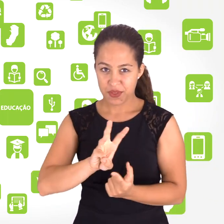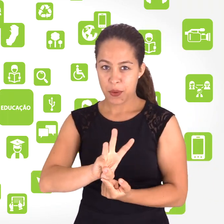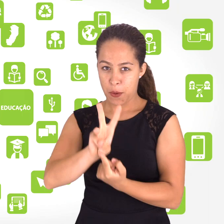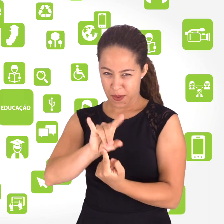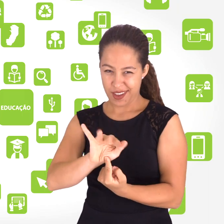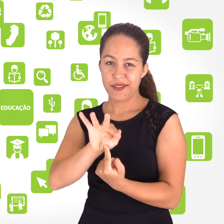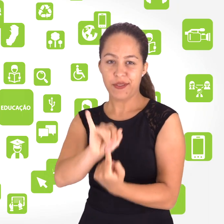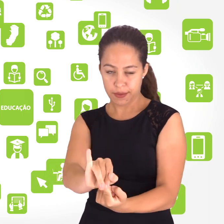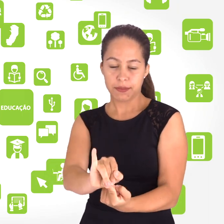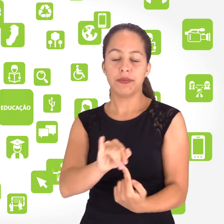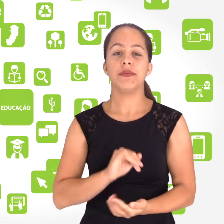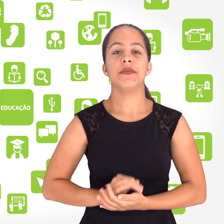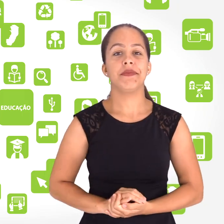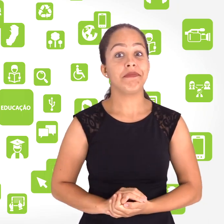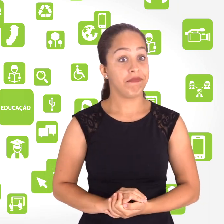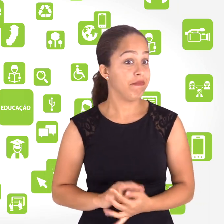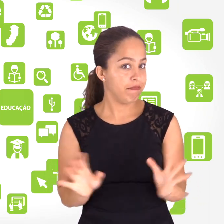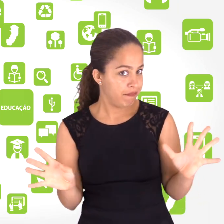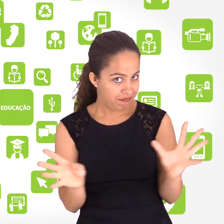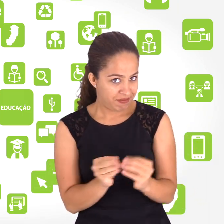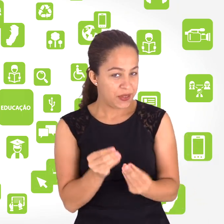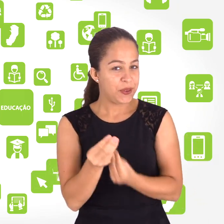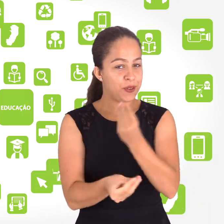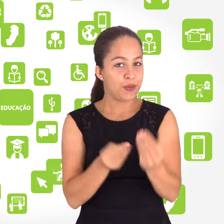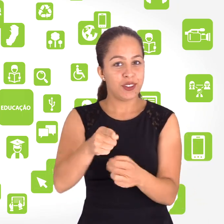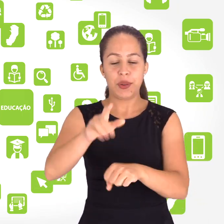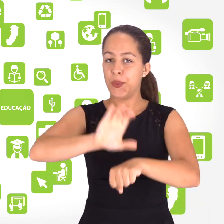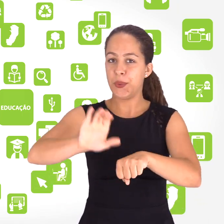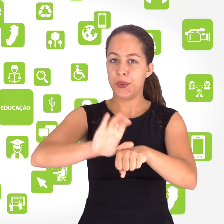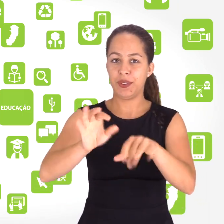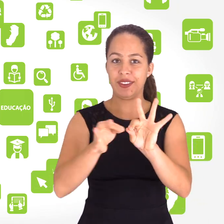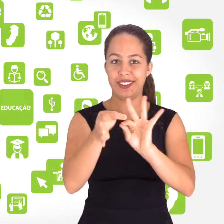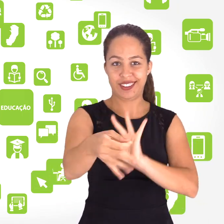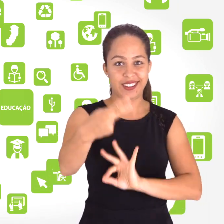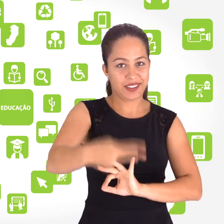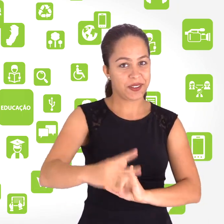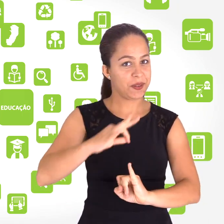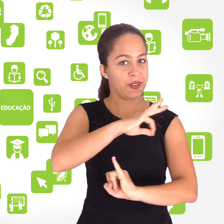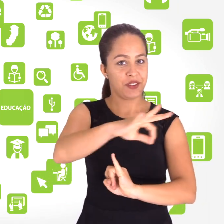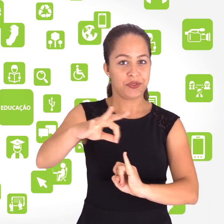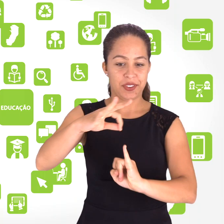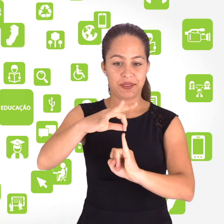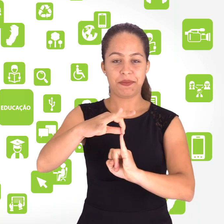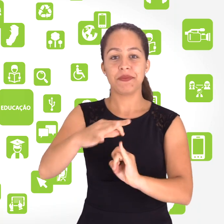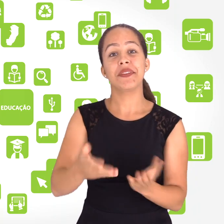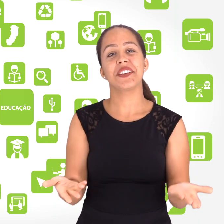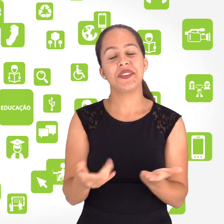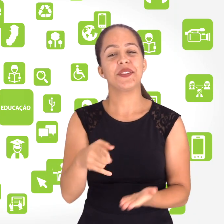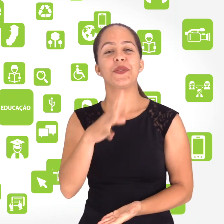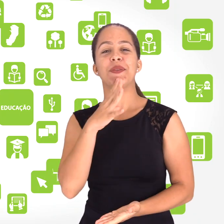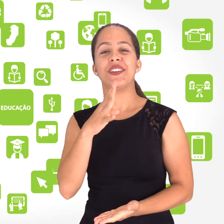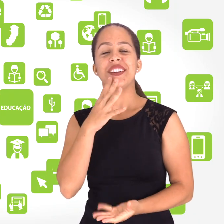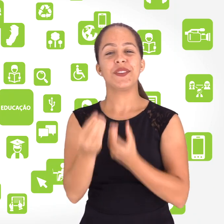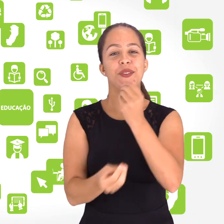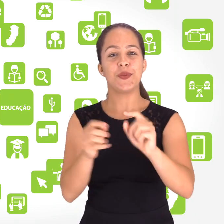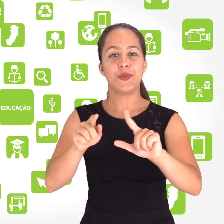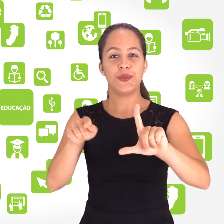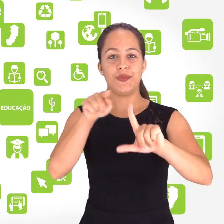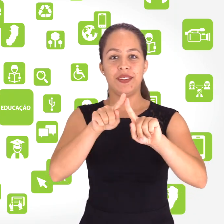Bem, agora você já conhece esse lugar fundamental para o desenvolvimento dos nossos cursos à distância do IFES. Ou seja,